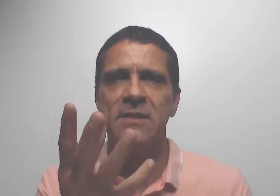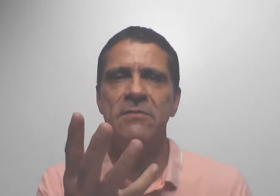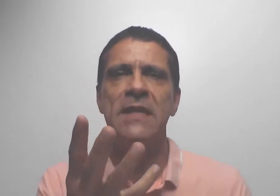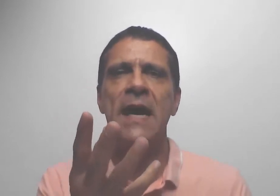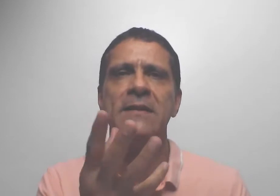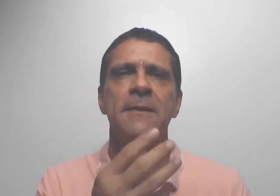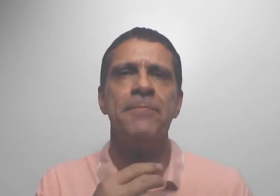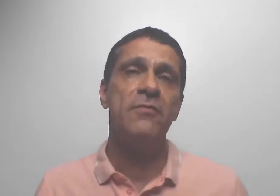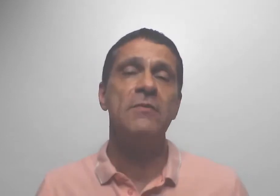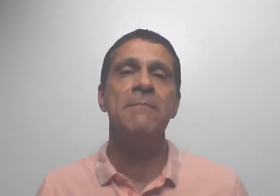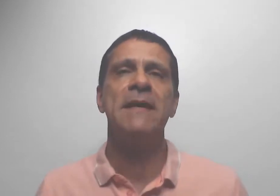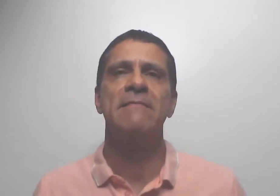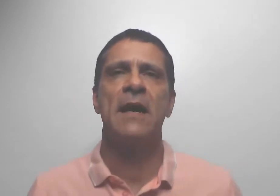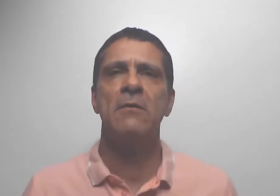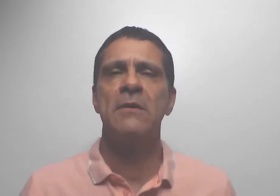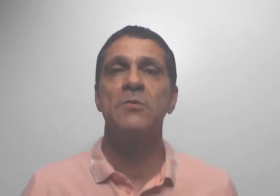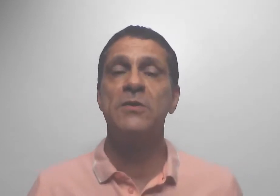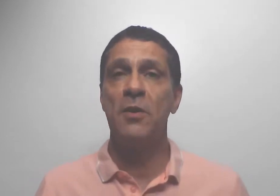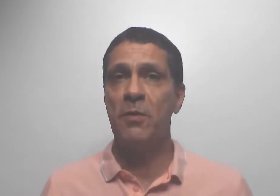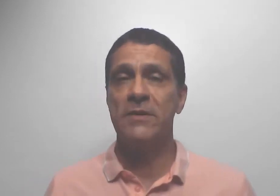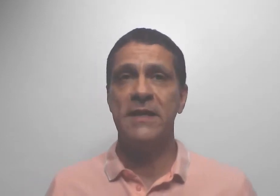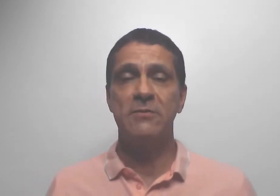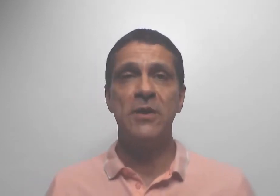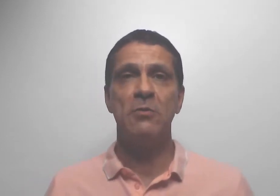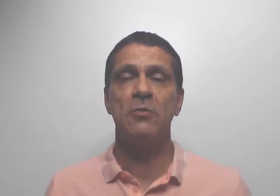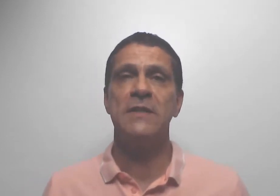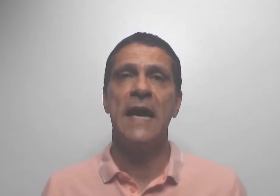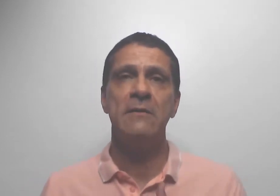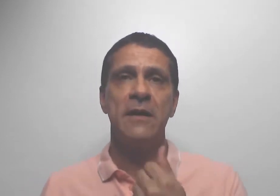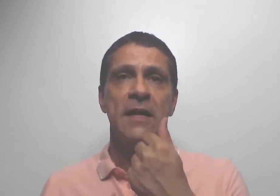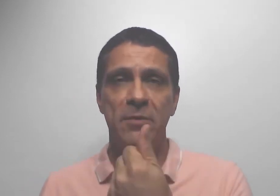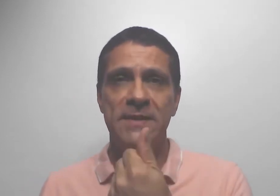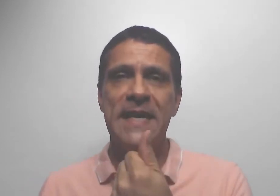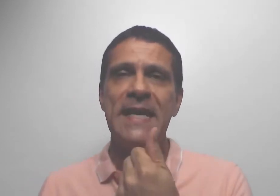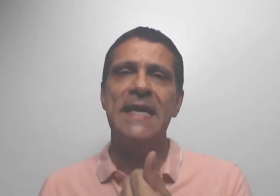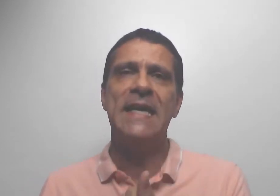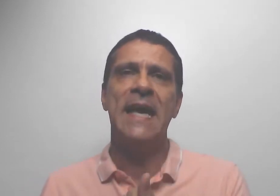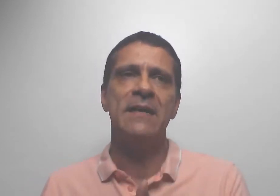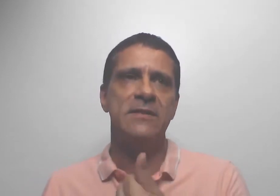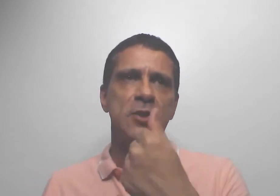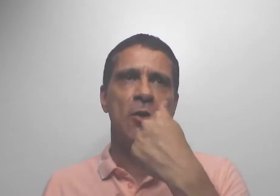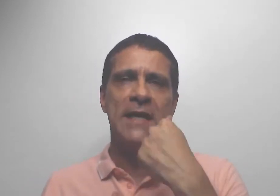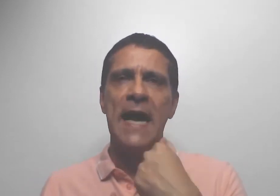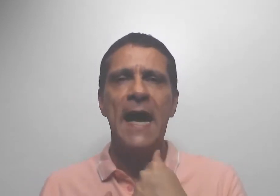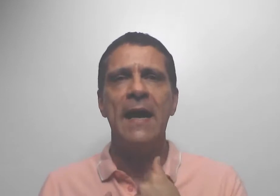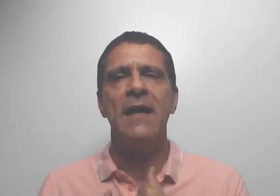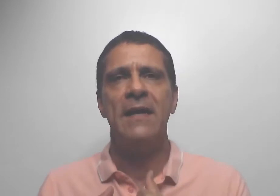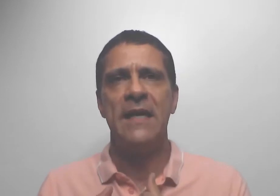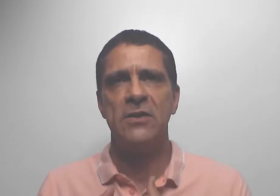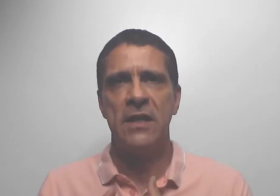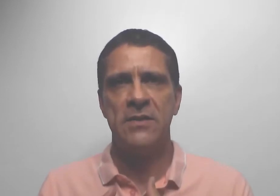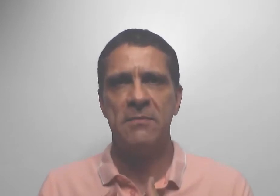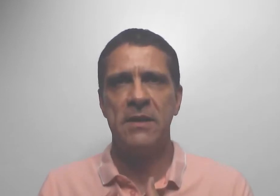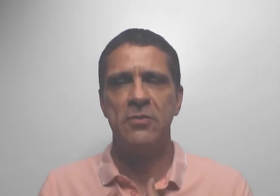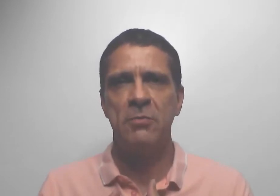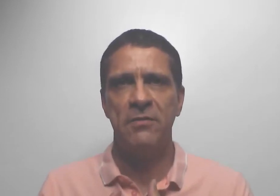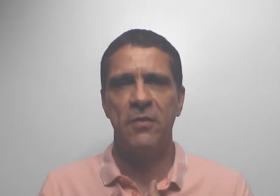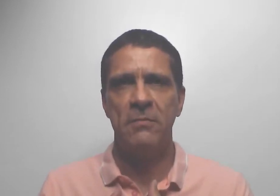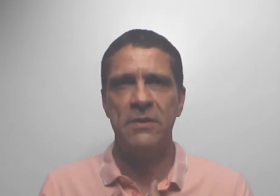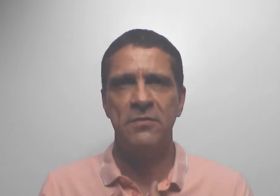atividades é fundamental no seu processo de autocuidado pra você que quer se olhar energeticamente de uma forma